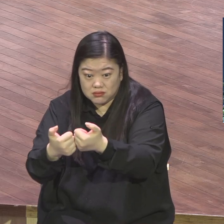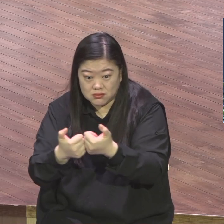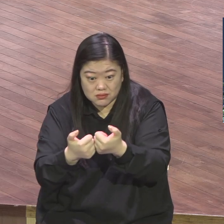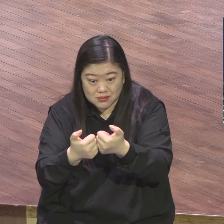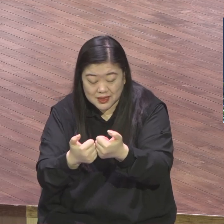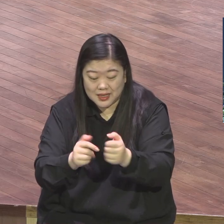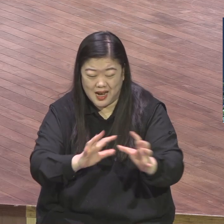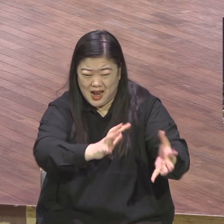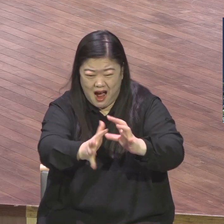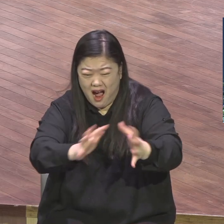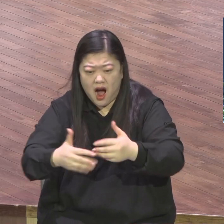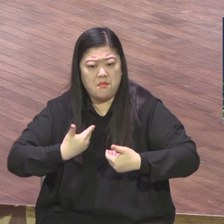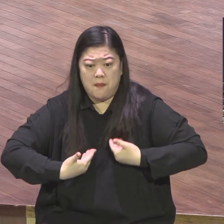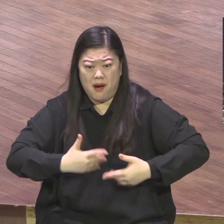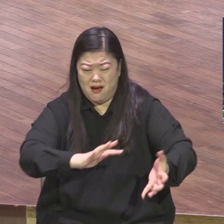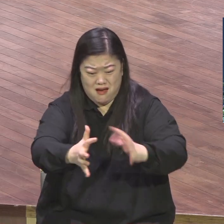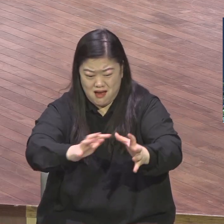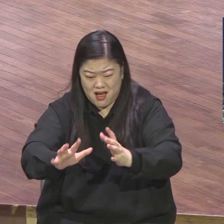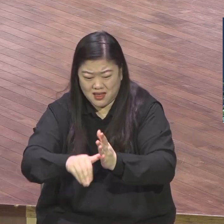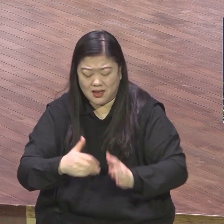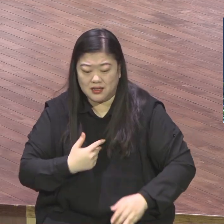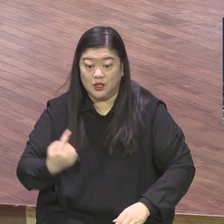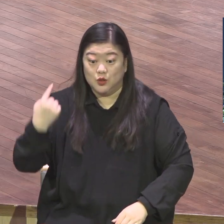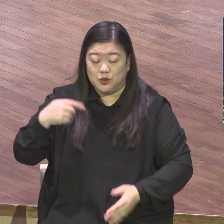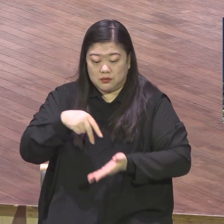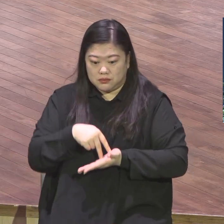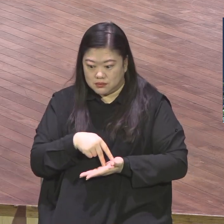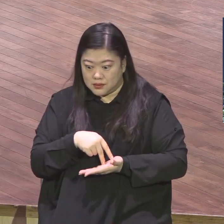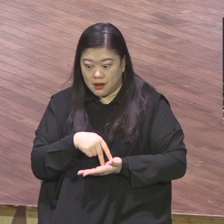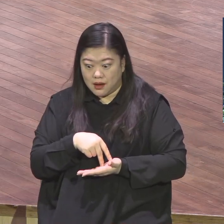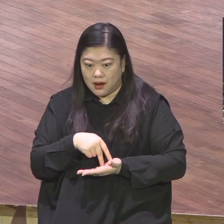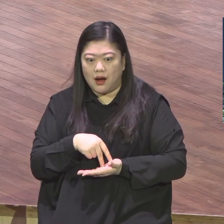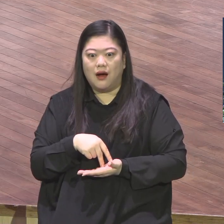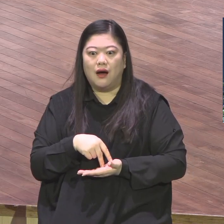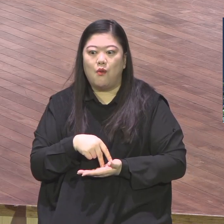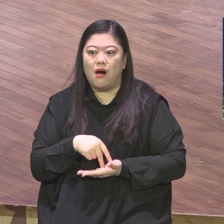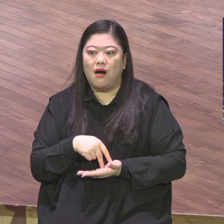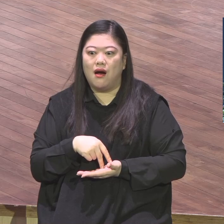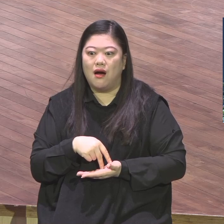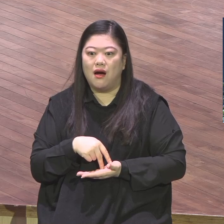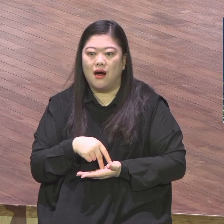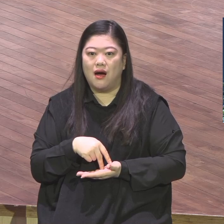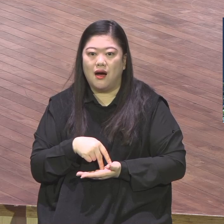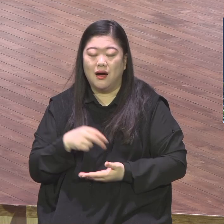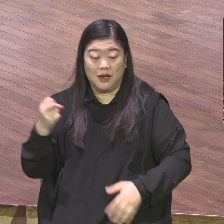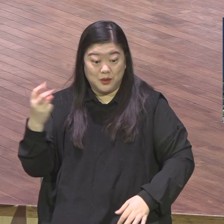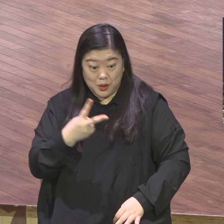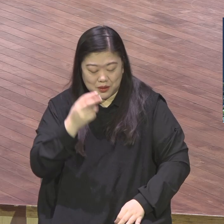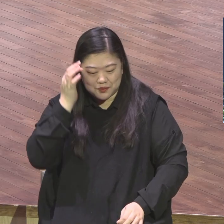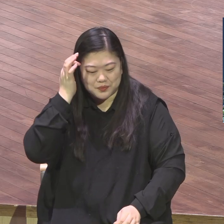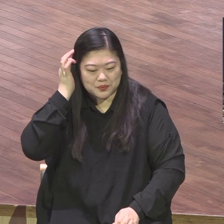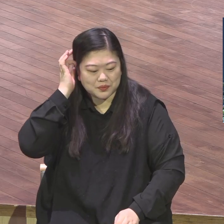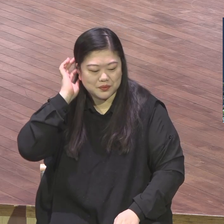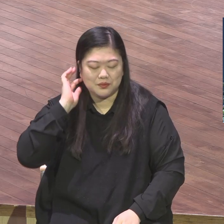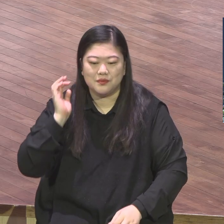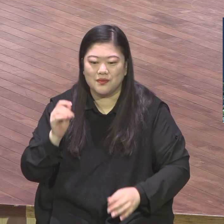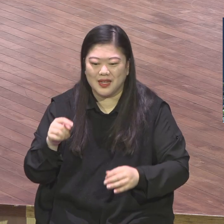각 부서별로 전부 다 나와서 특히 자랑할 때 전부 다 스타트만 3, 1조야. 여기 맞춰가지고 막